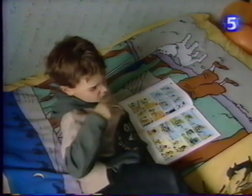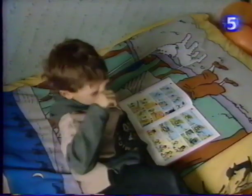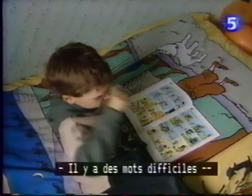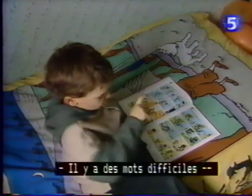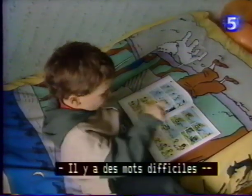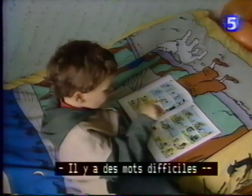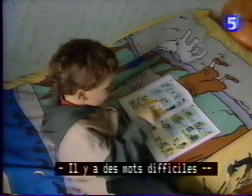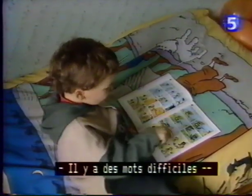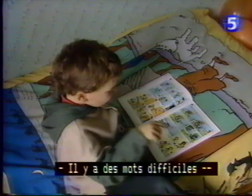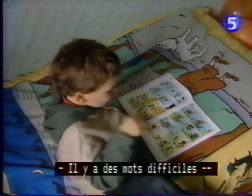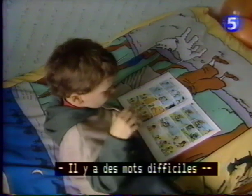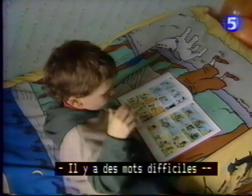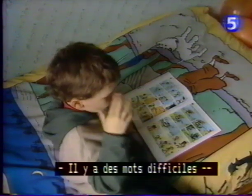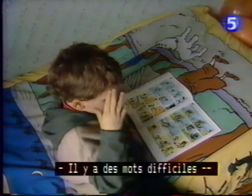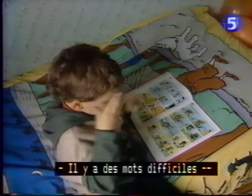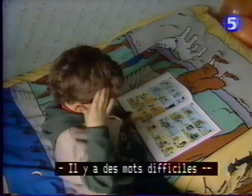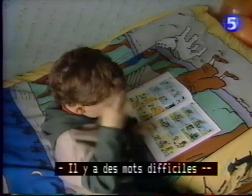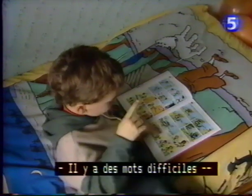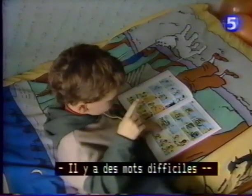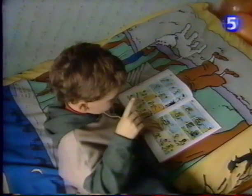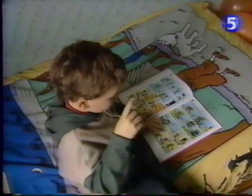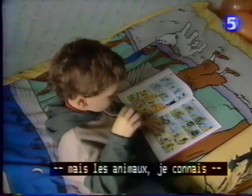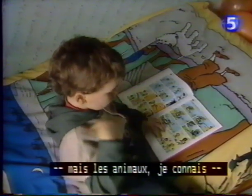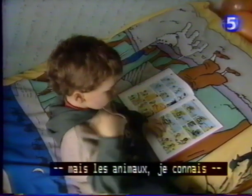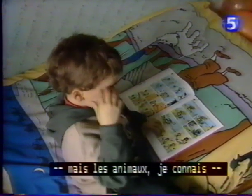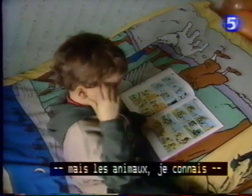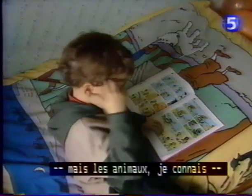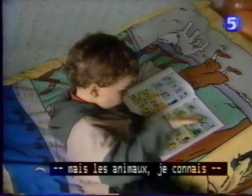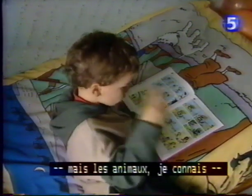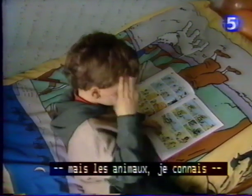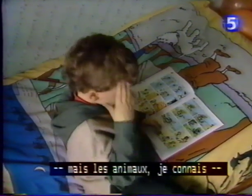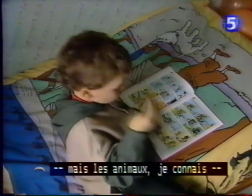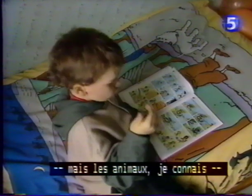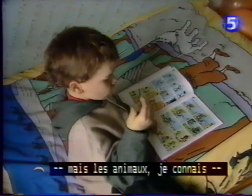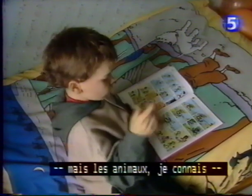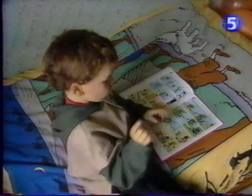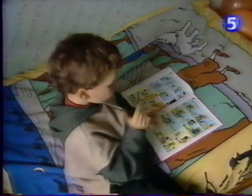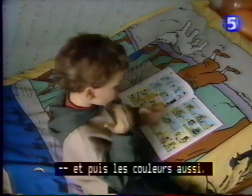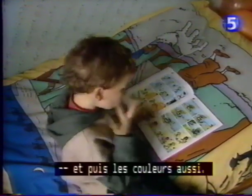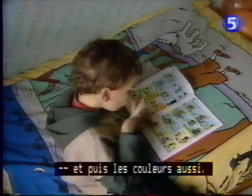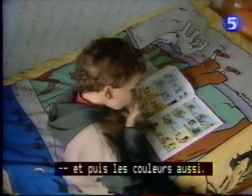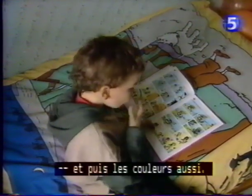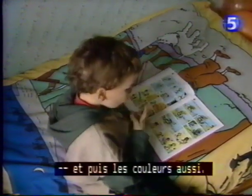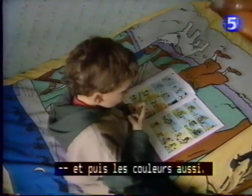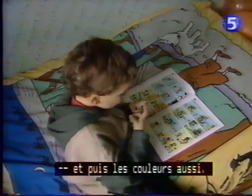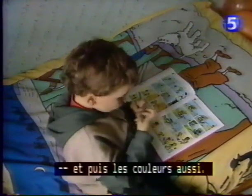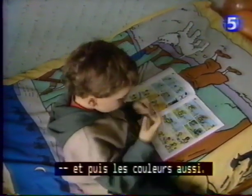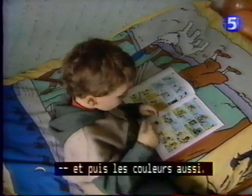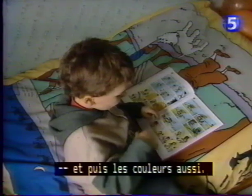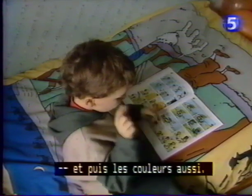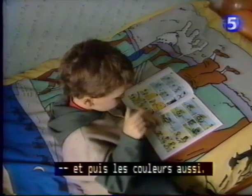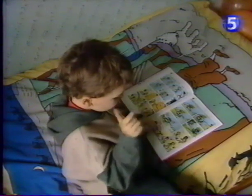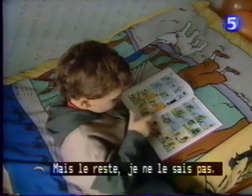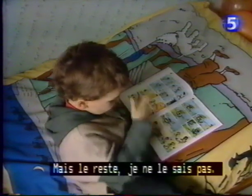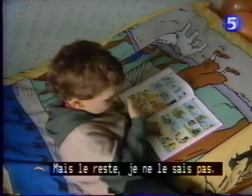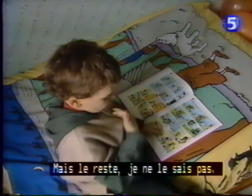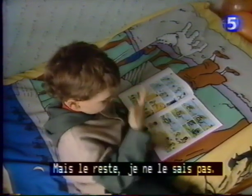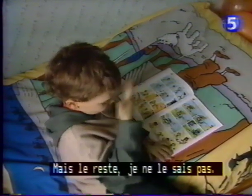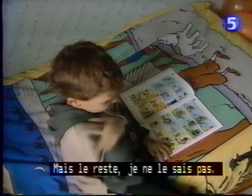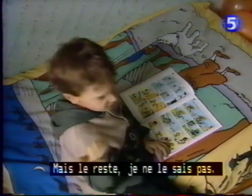Il y a des mots difficiles, mais les animaux, je connais, et puis les couleurs aussi. Mais le reste, je ne